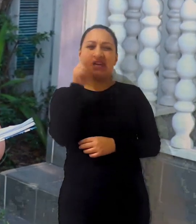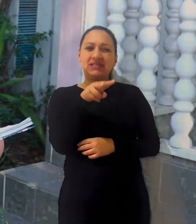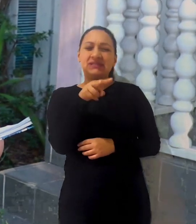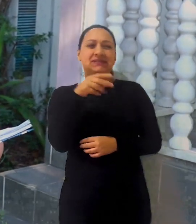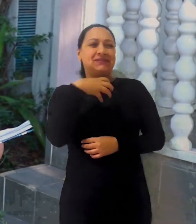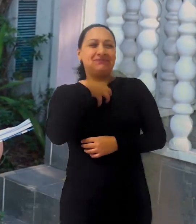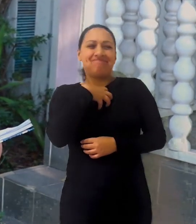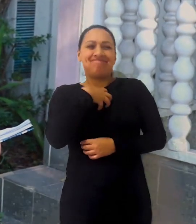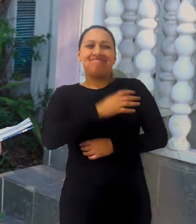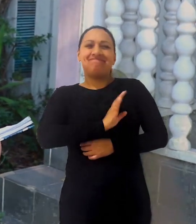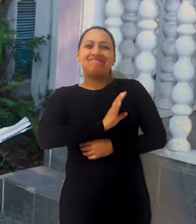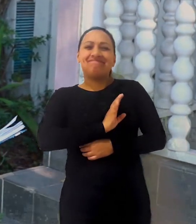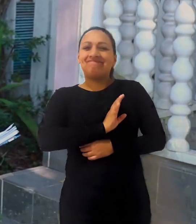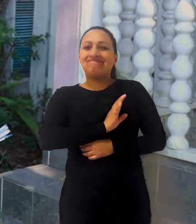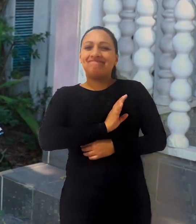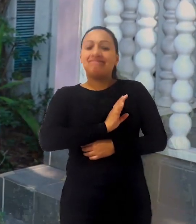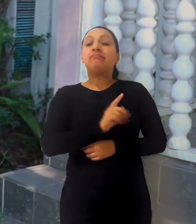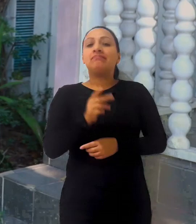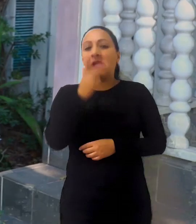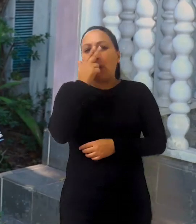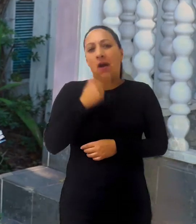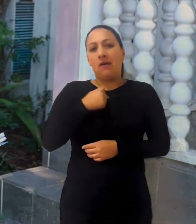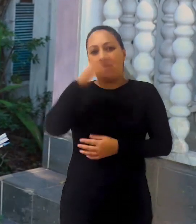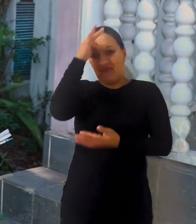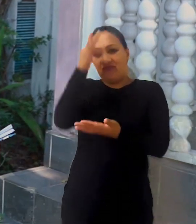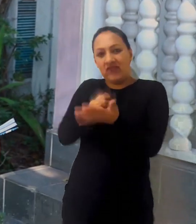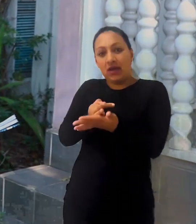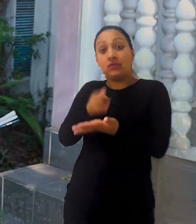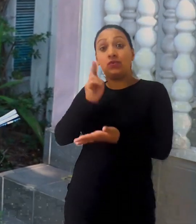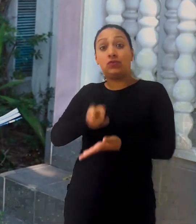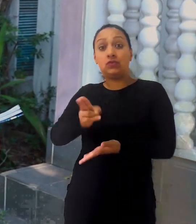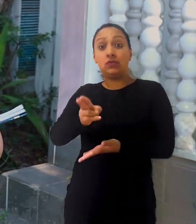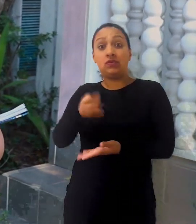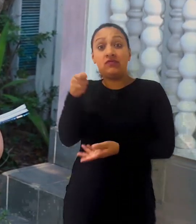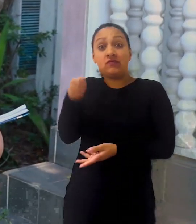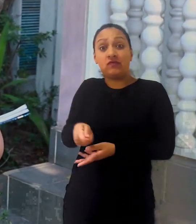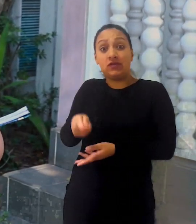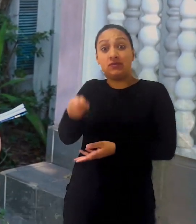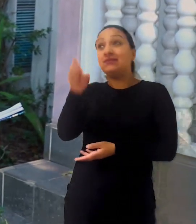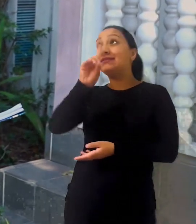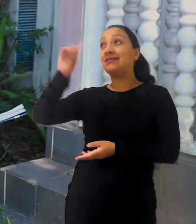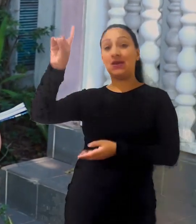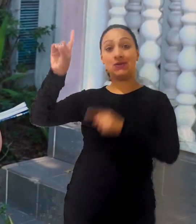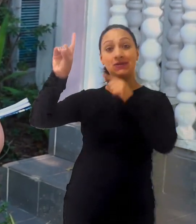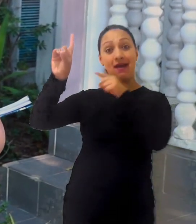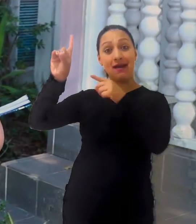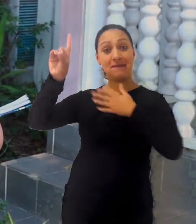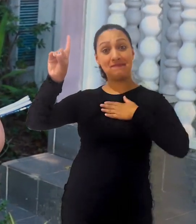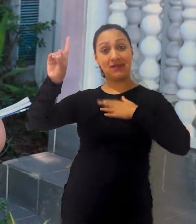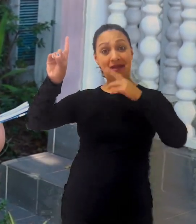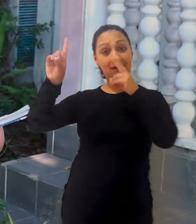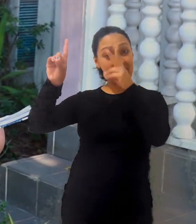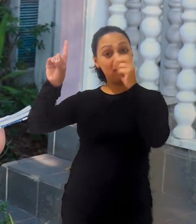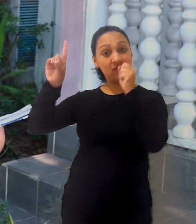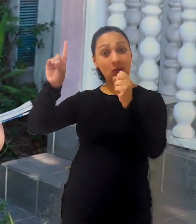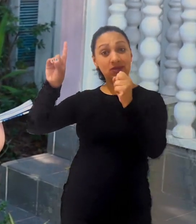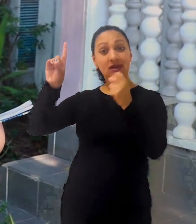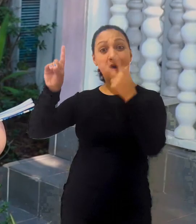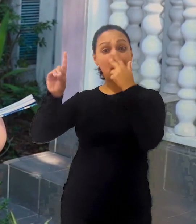olhos e nem ao nosso coração, mesmo assim que a tua fé permaneça em Deus o Senhor é a minha força